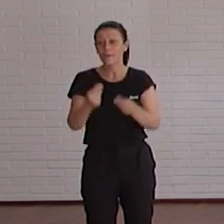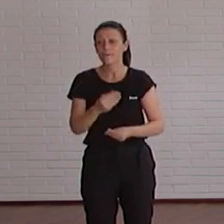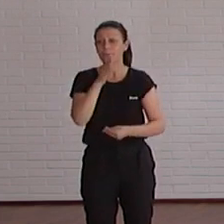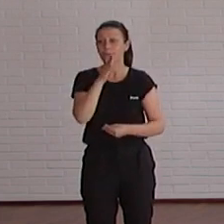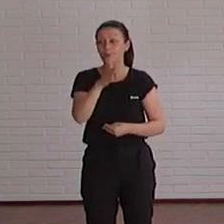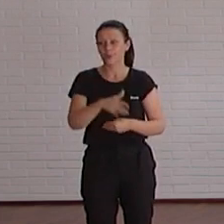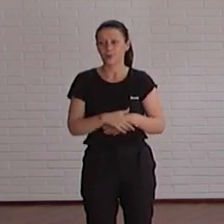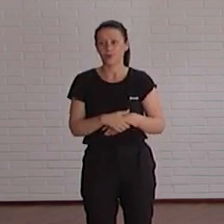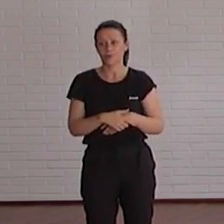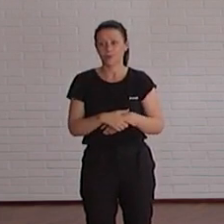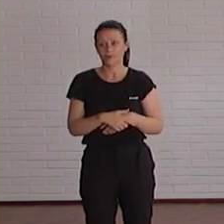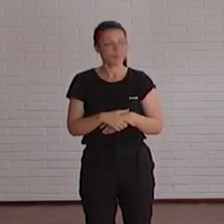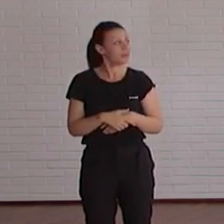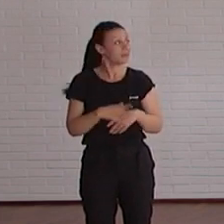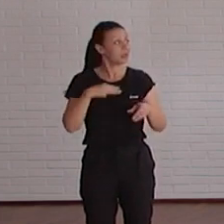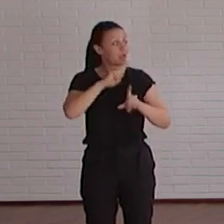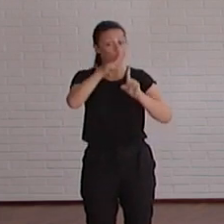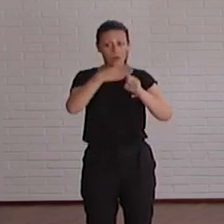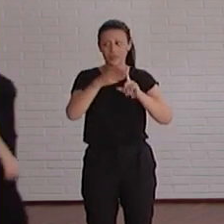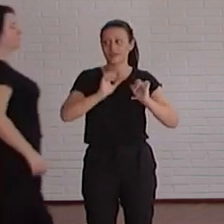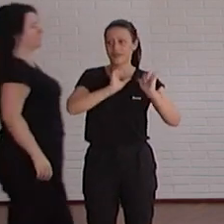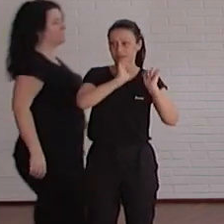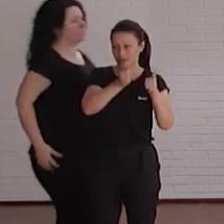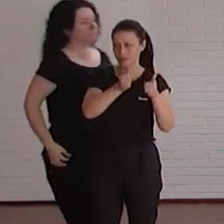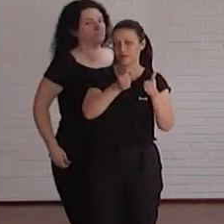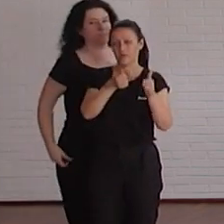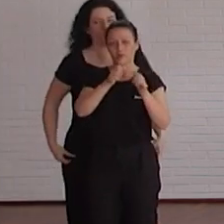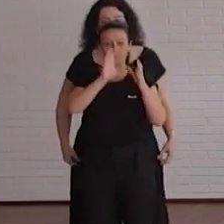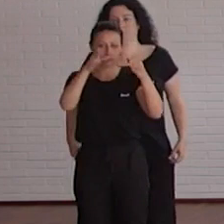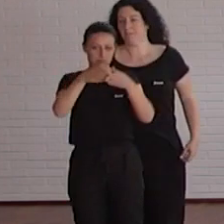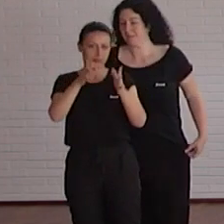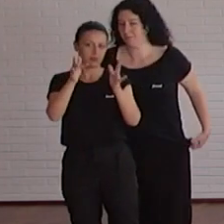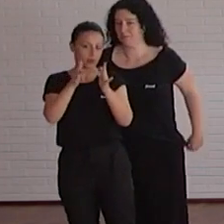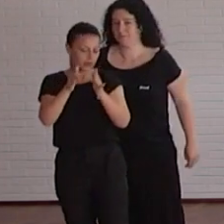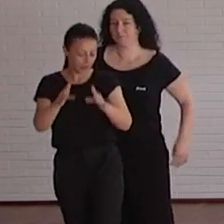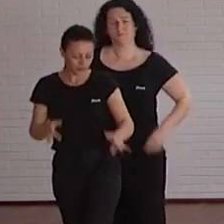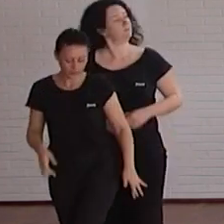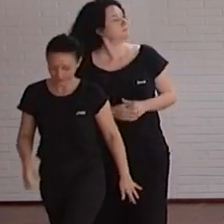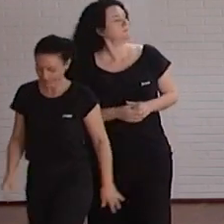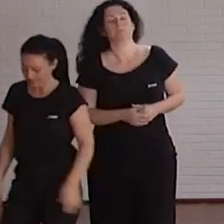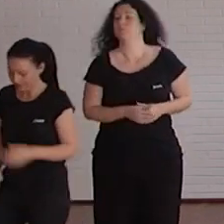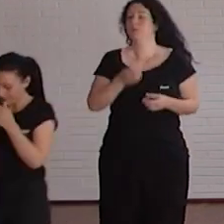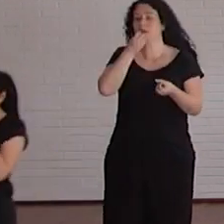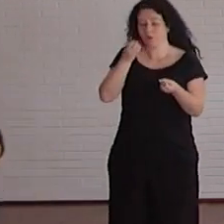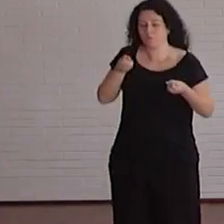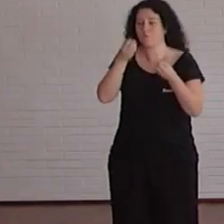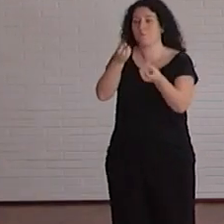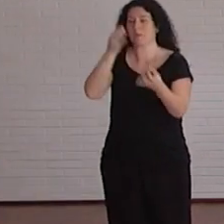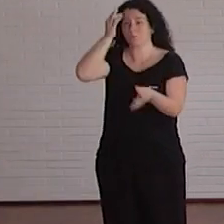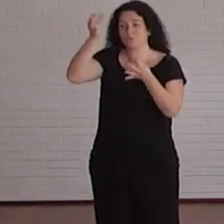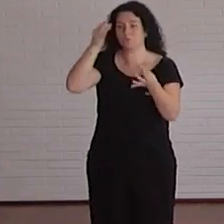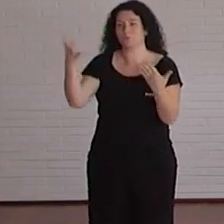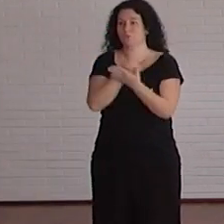es solo una página de inicio, un sitio web tiene la página de inicio, tiene la página de equipo, la de contacto, información concreta, etcétera.